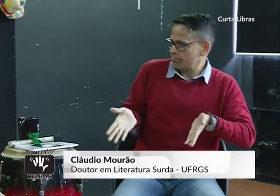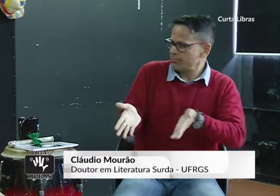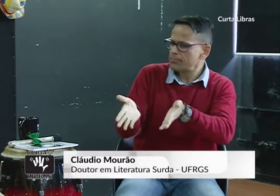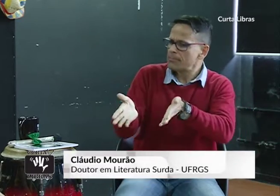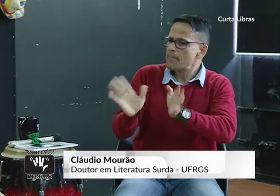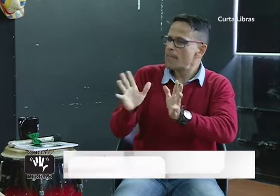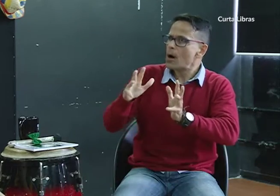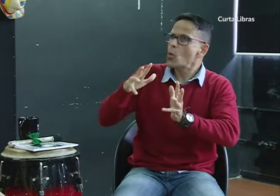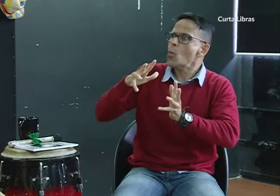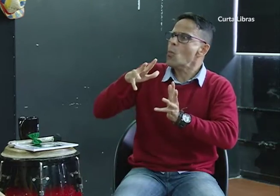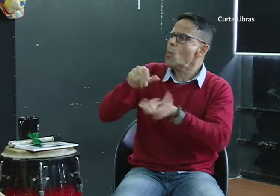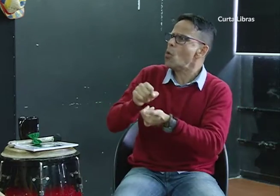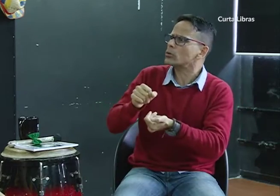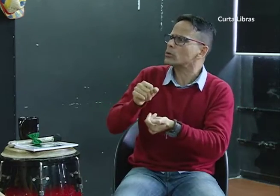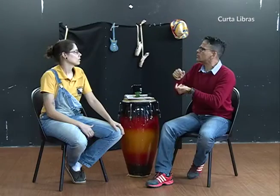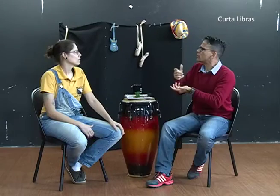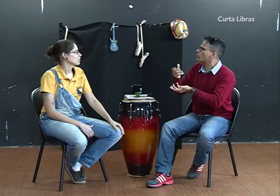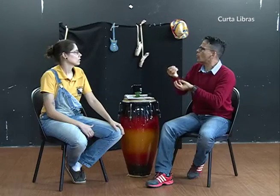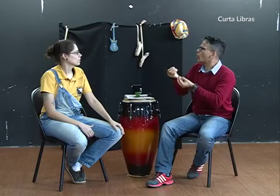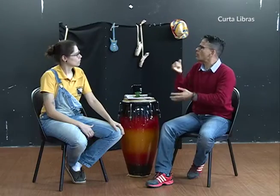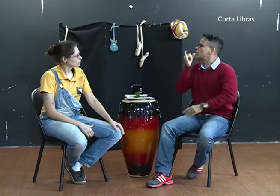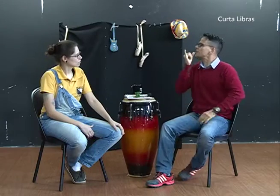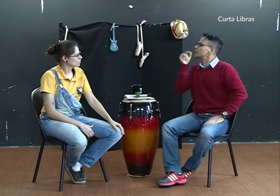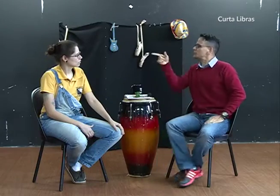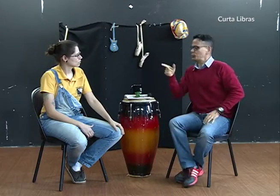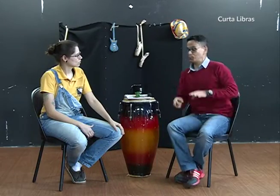Só que ele não pertence àquela realidade.